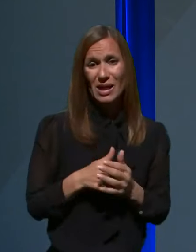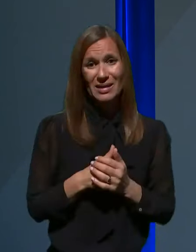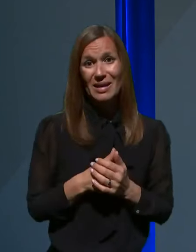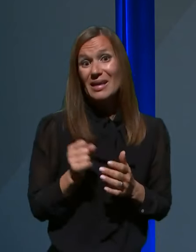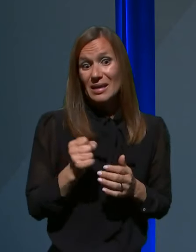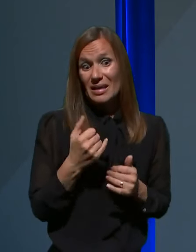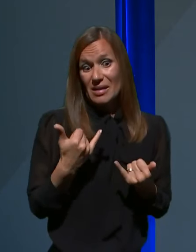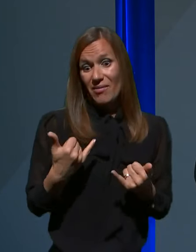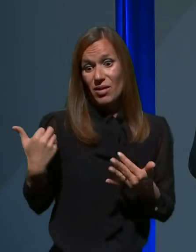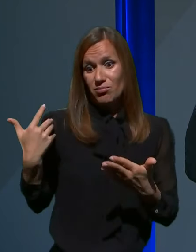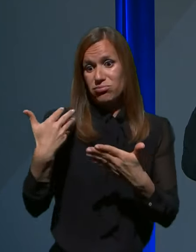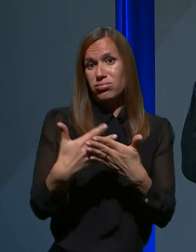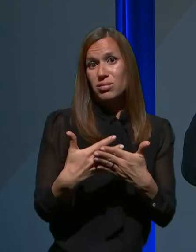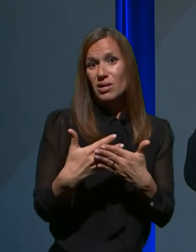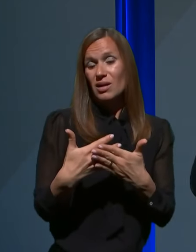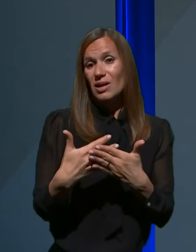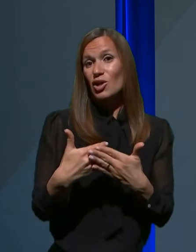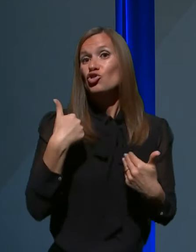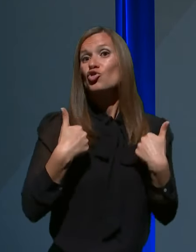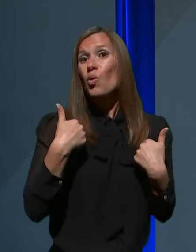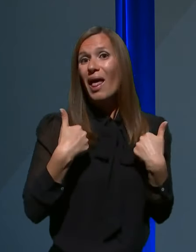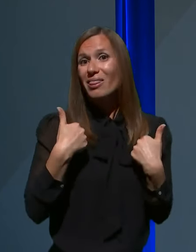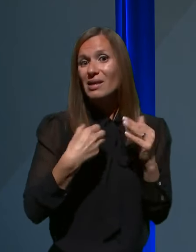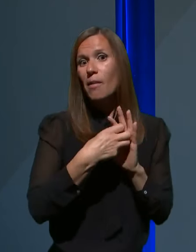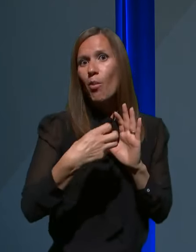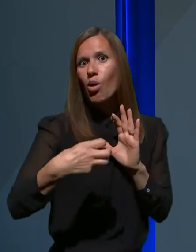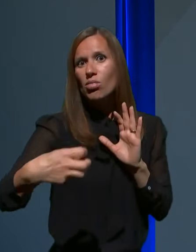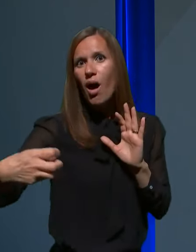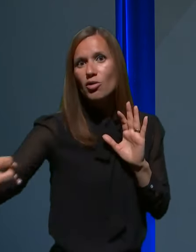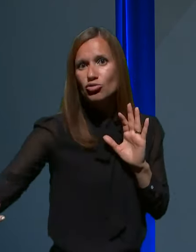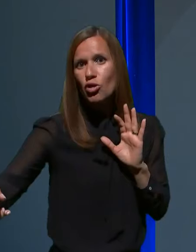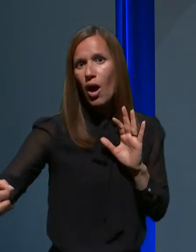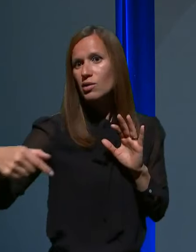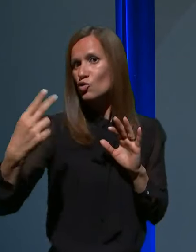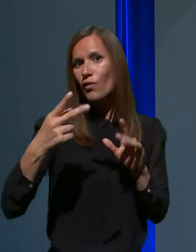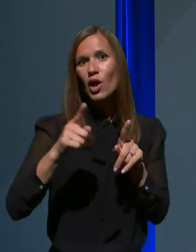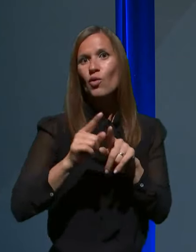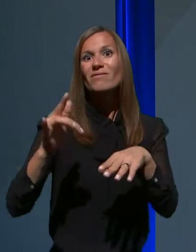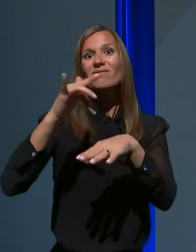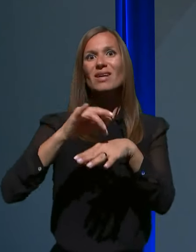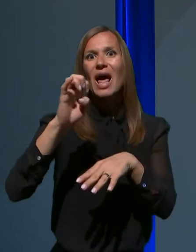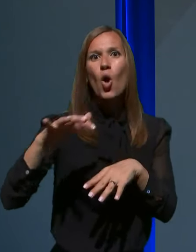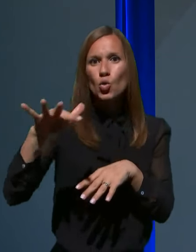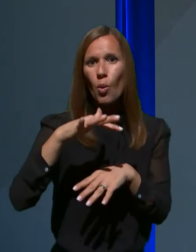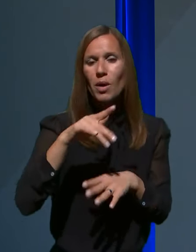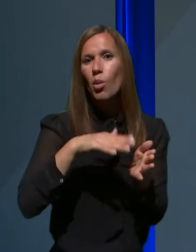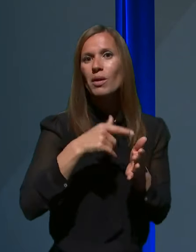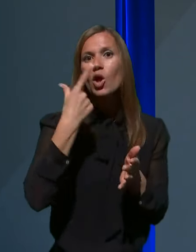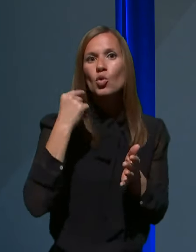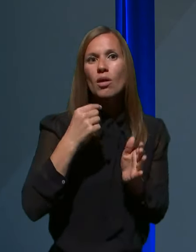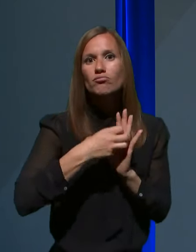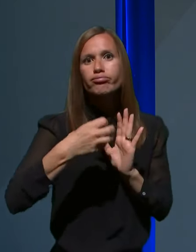povečala in v Sloveniji smo tle pač v vrhu Evrope. Na drugi strani, žal, nismo tudi v starejših